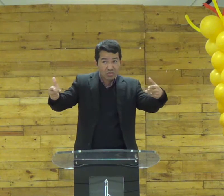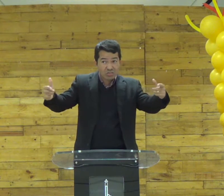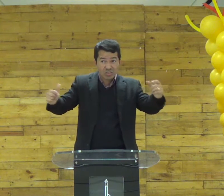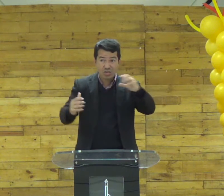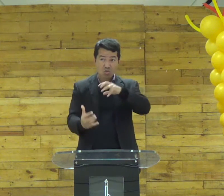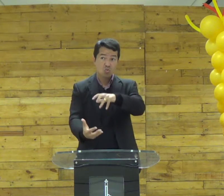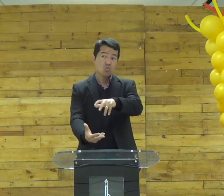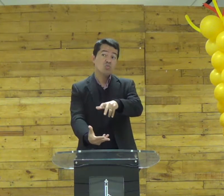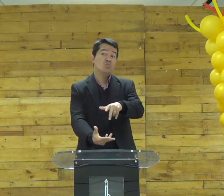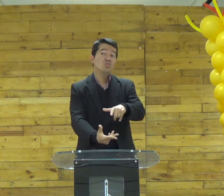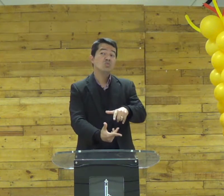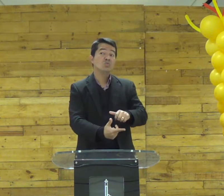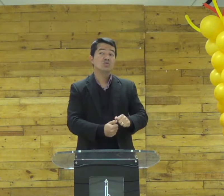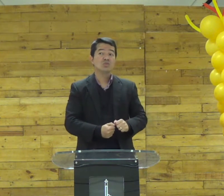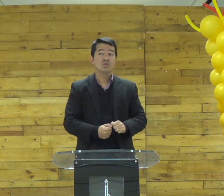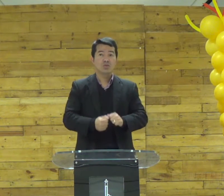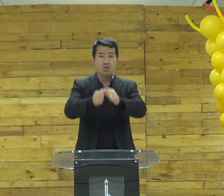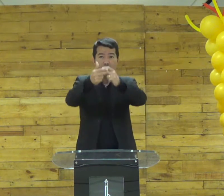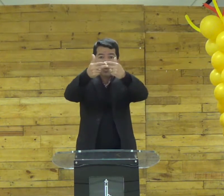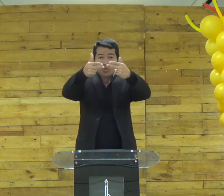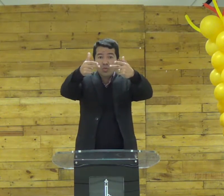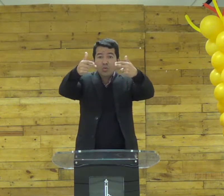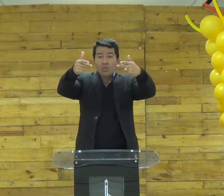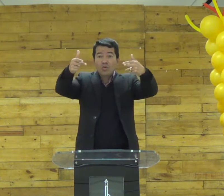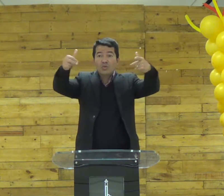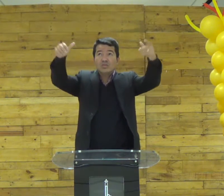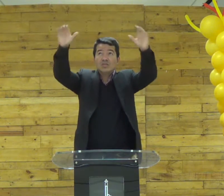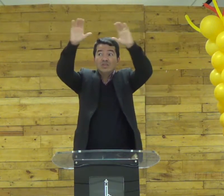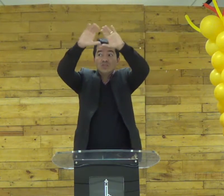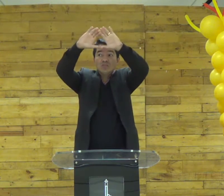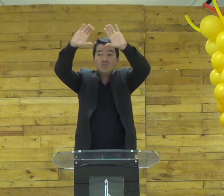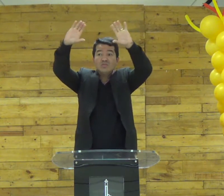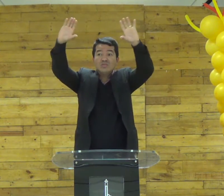na terra ou as coisas no céu?